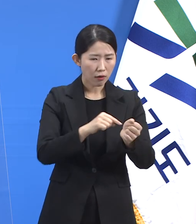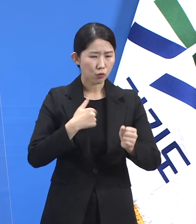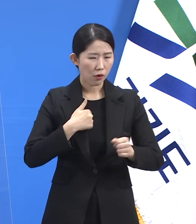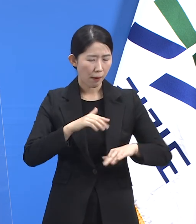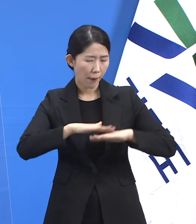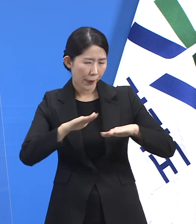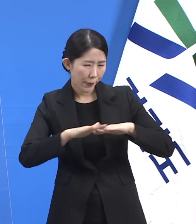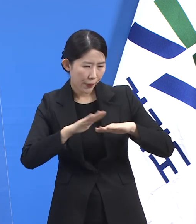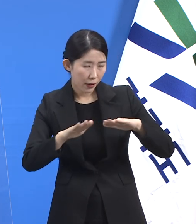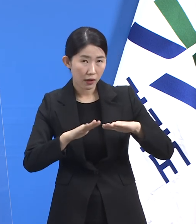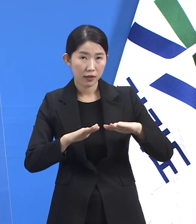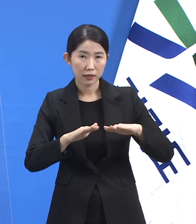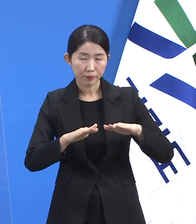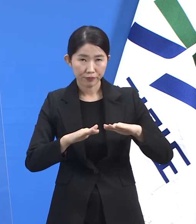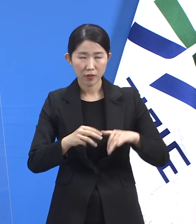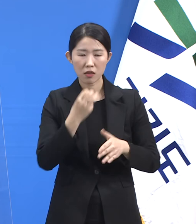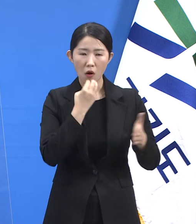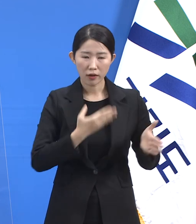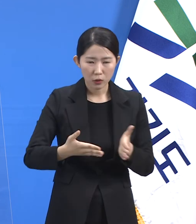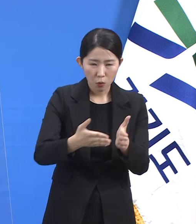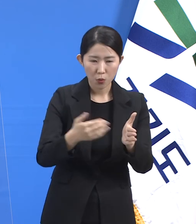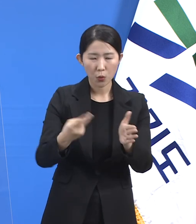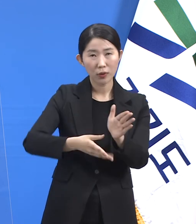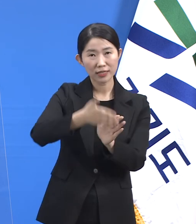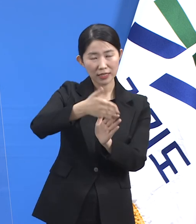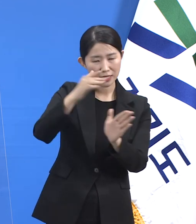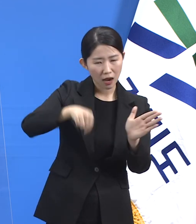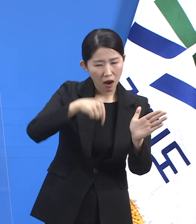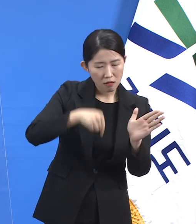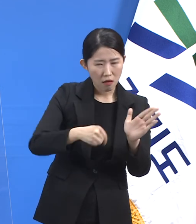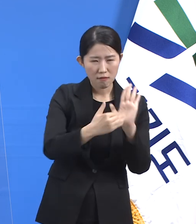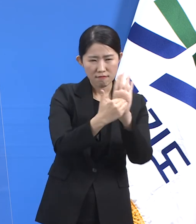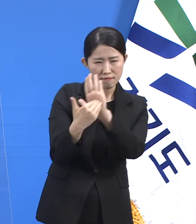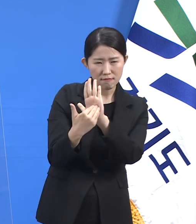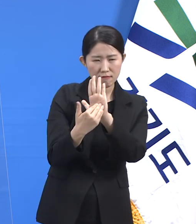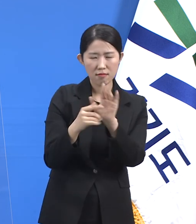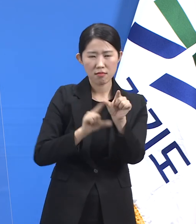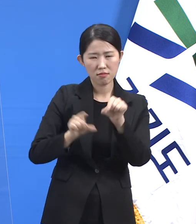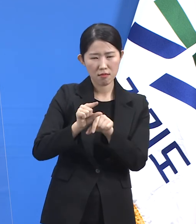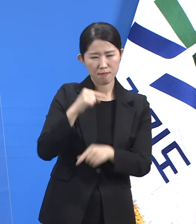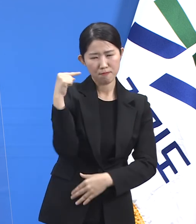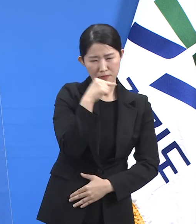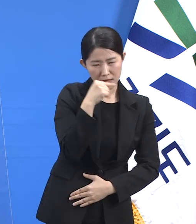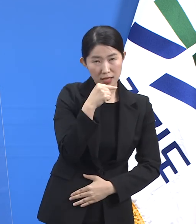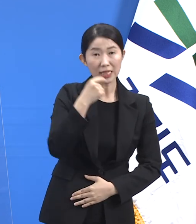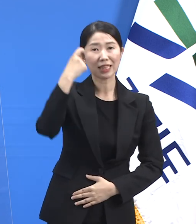시설의 방역 대응 능력이 강화되는 것 같다는 직관을 얻습니다.